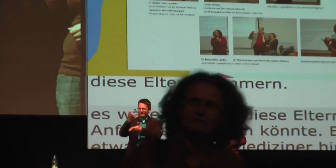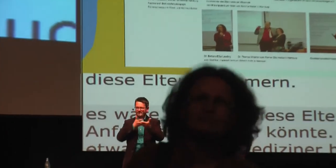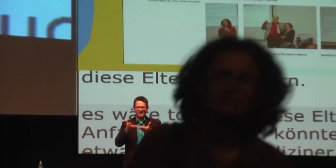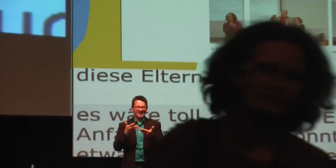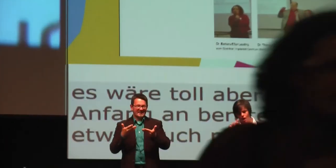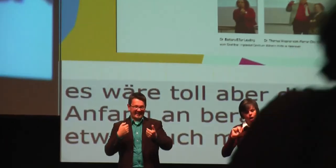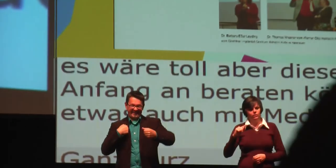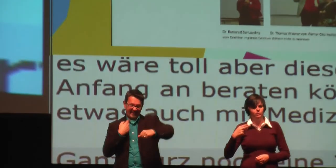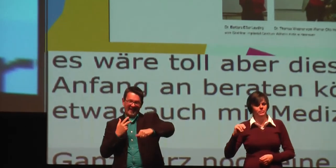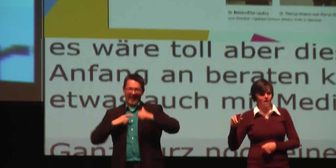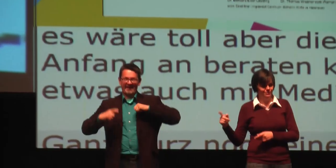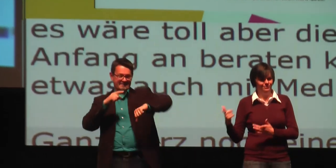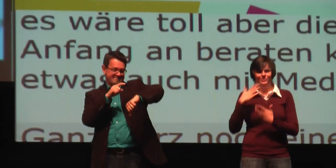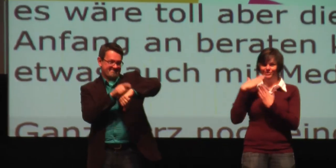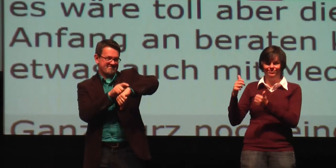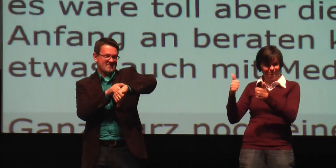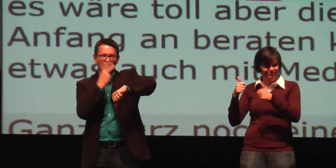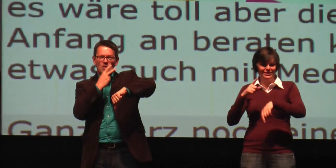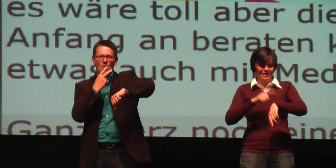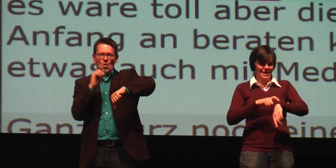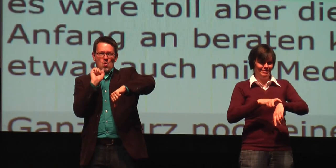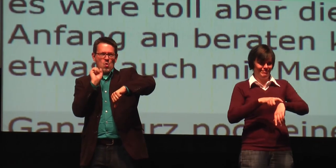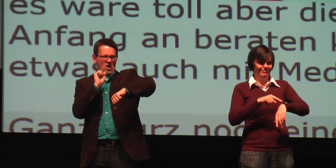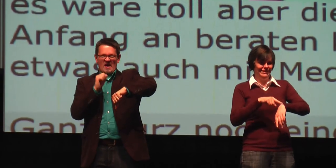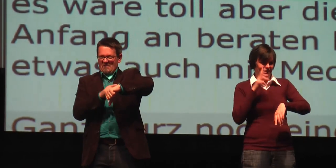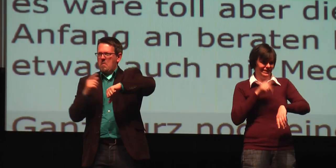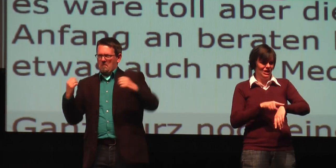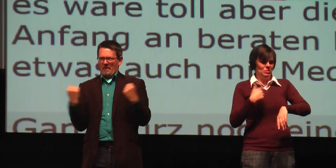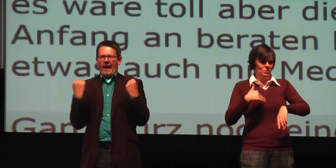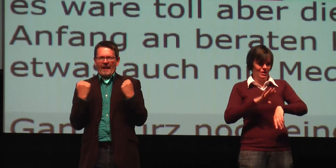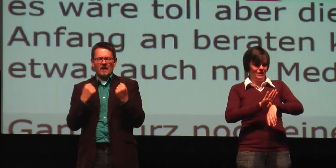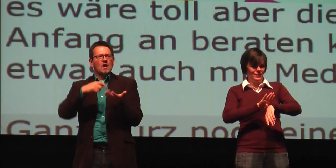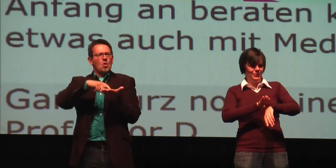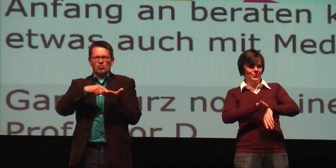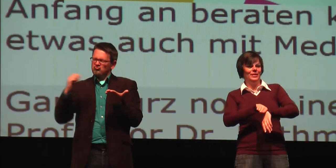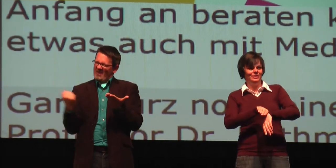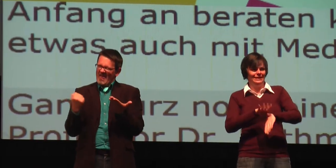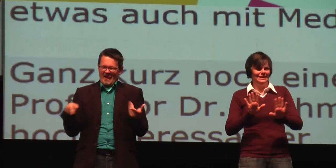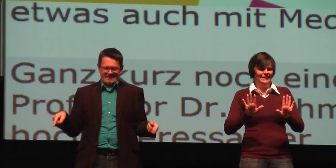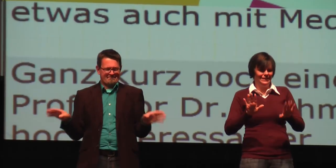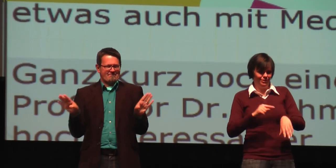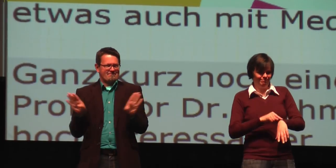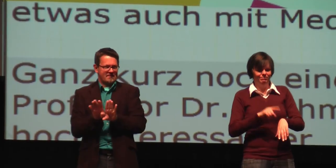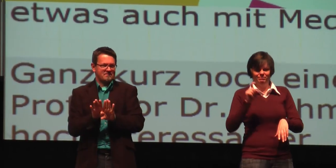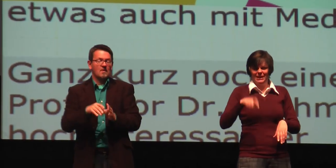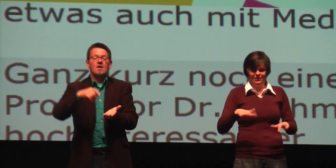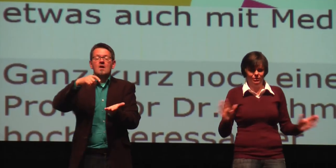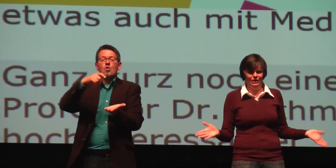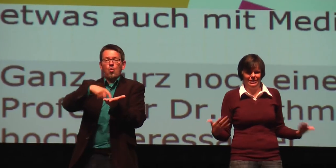viele Meldungen. Die Beiträge, die wir gehört haben, waren sehr, sehr spannend. Wir können noch ganz lange weitermachen. Wir sind schon im Delay. Wir müssen jetzt ganz schnell schließen